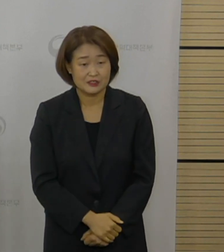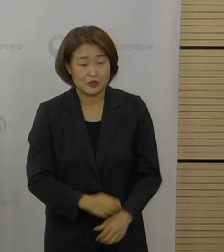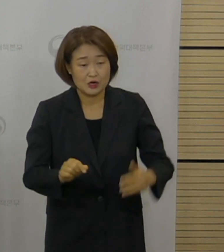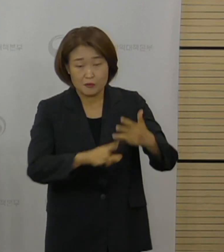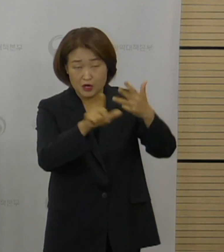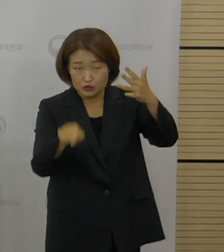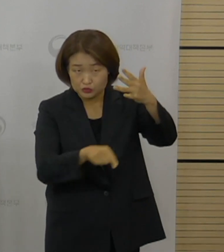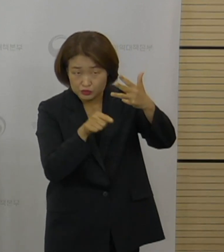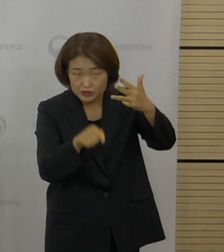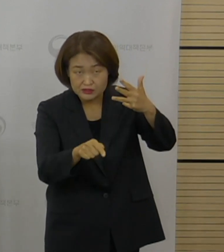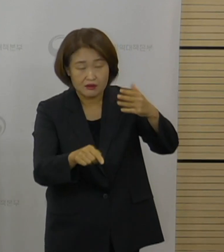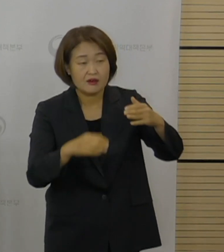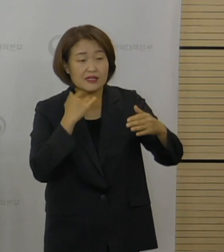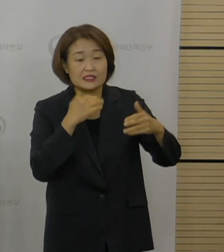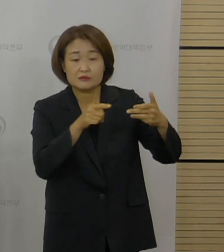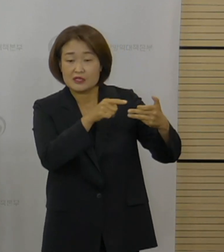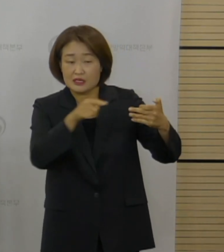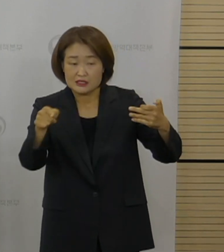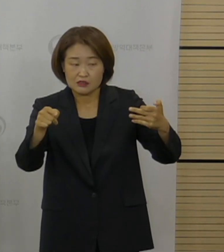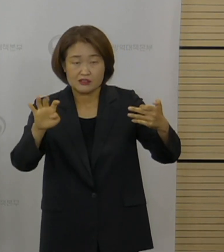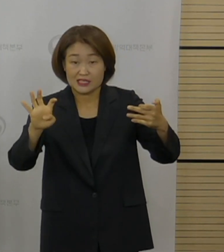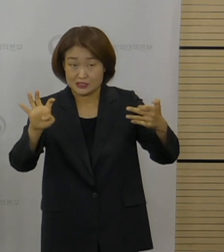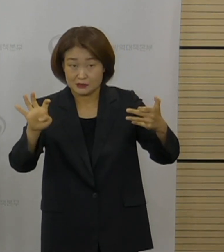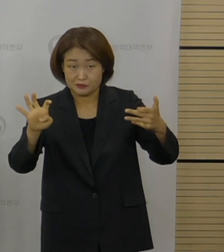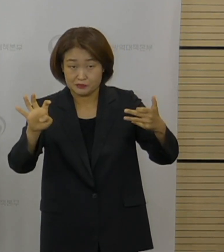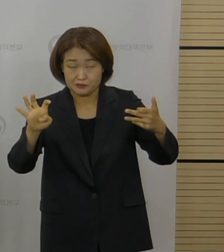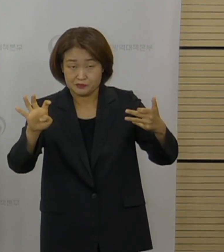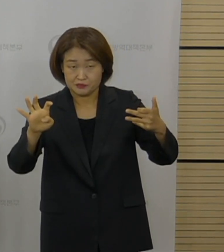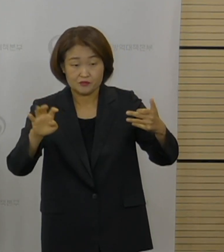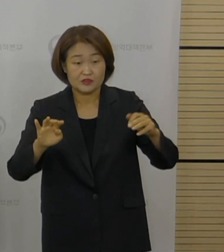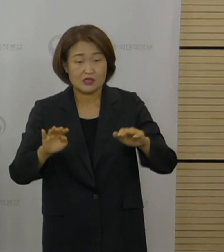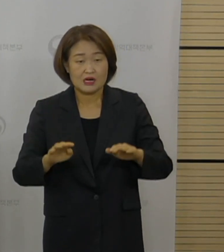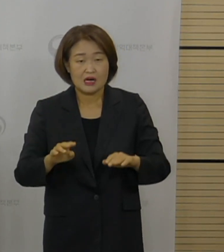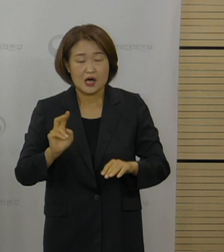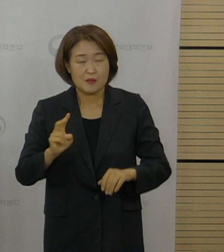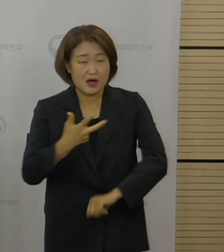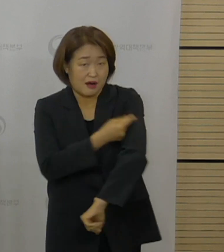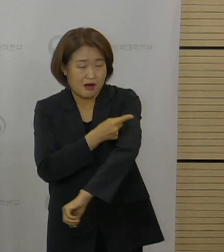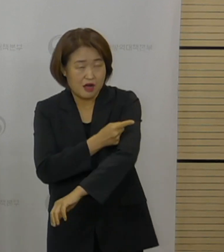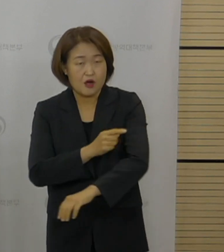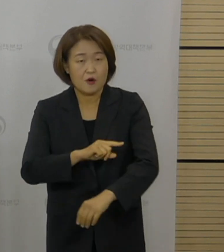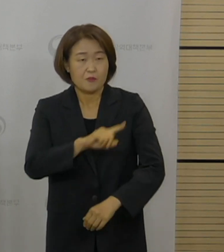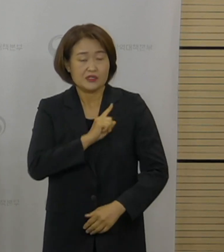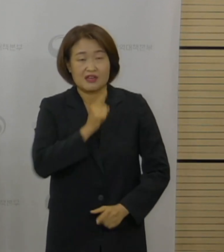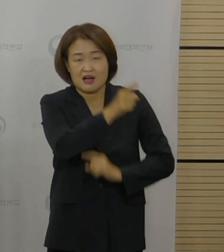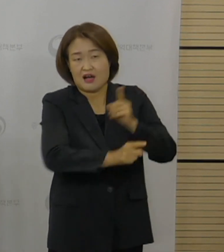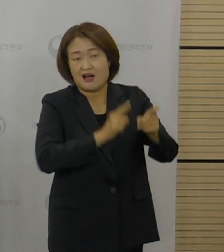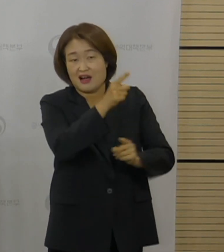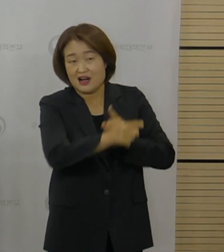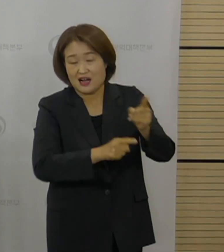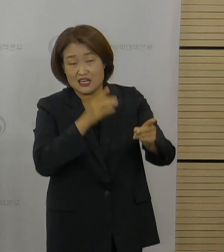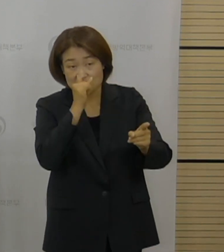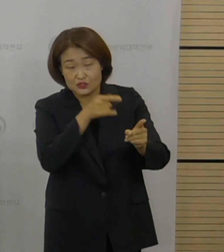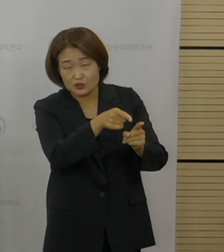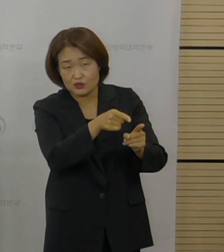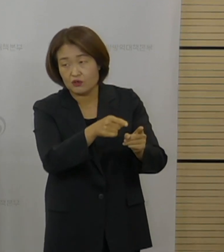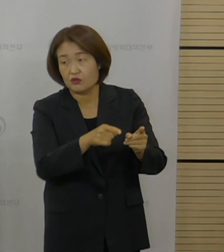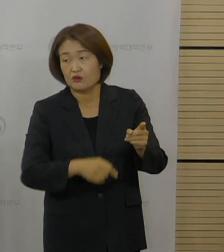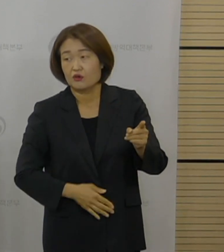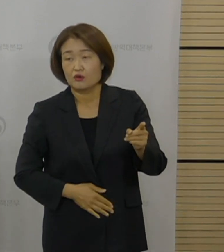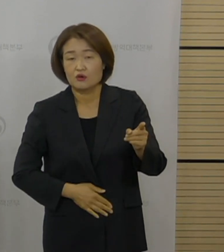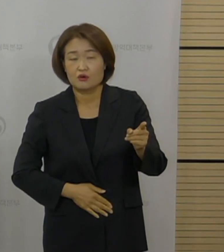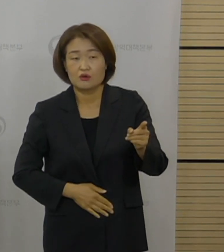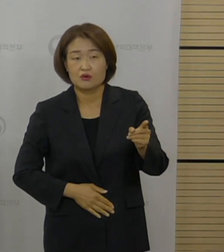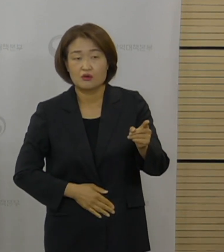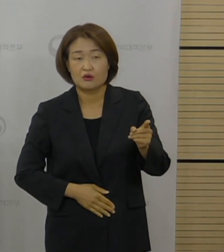18에서 40세 연령층 접종이 선착순으로 이루어진다 보니 후순위로 밀러날 가능성이 있고 차라리 1만 2천